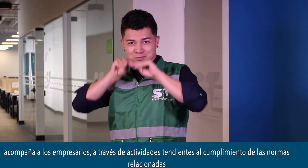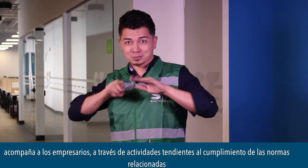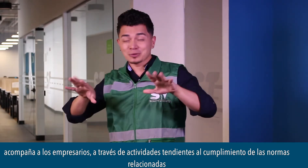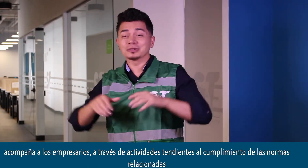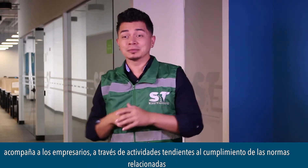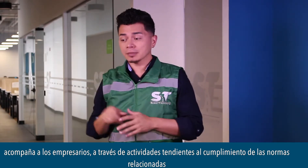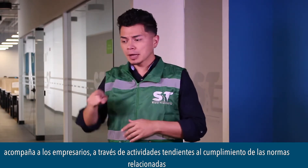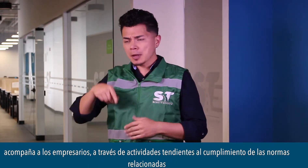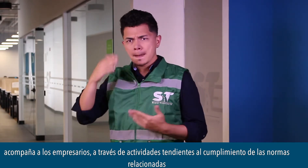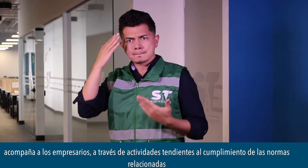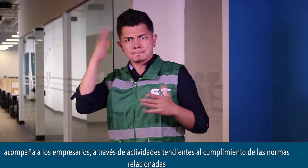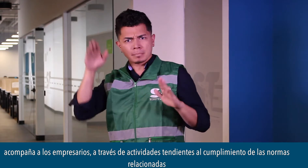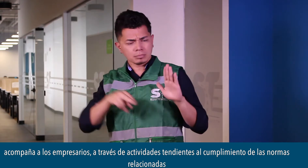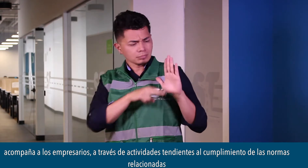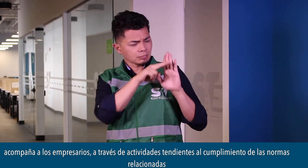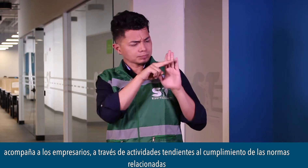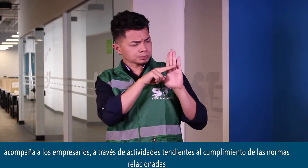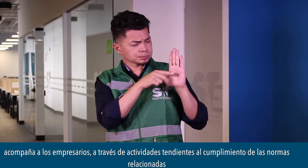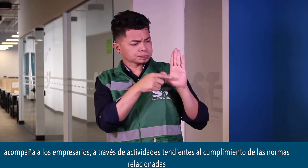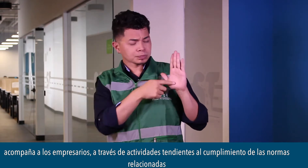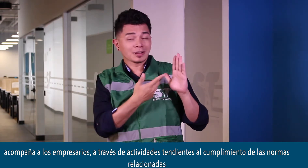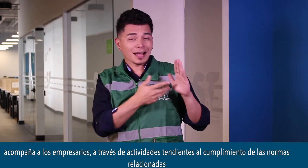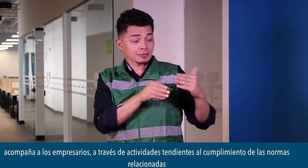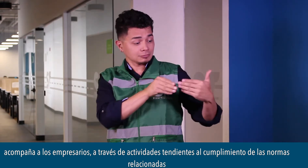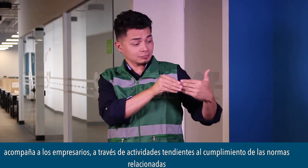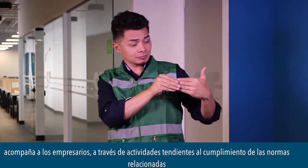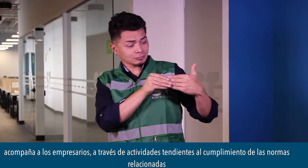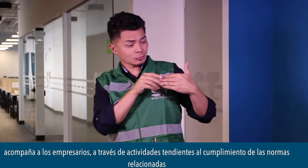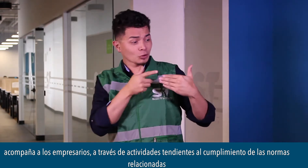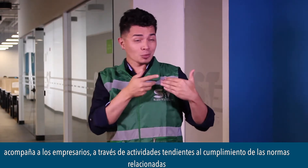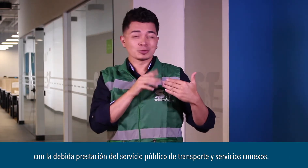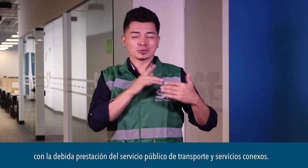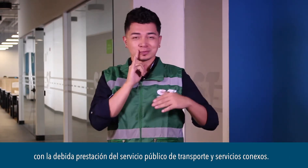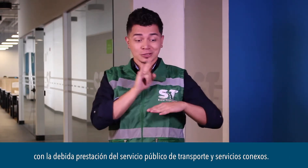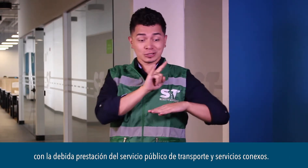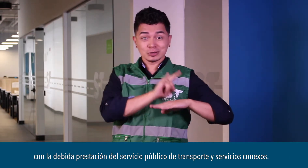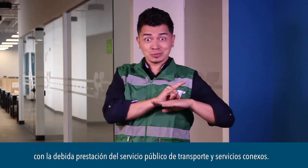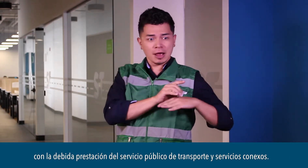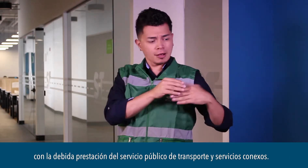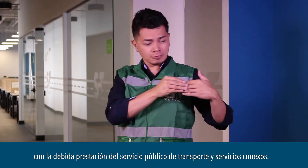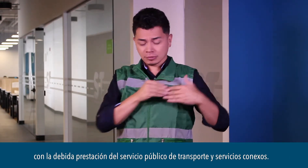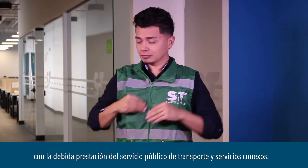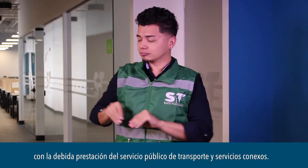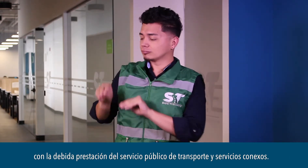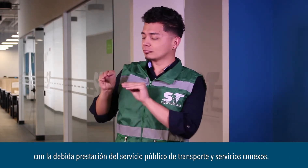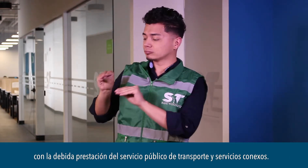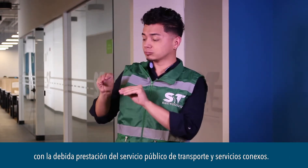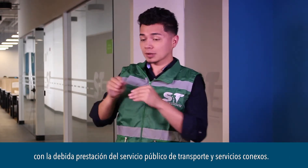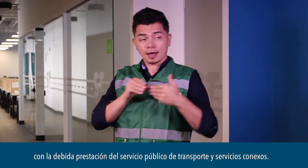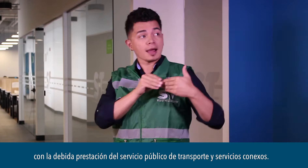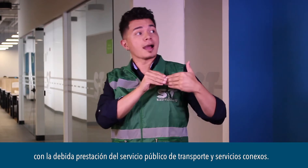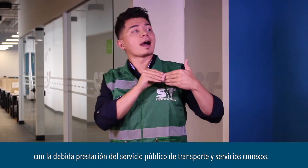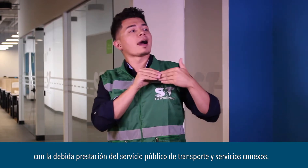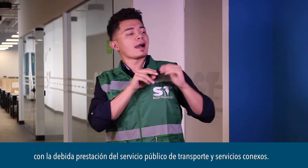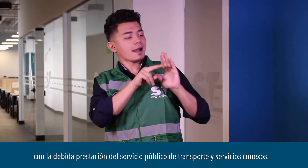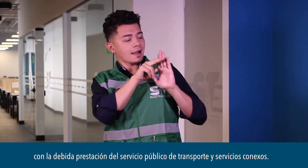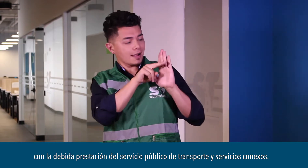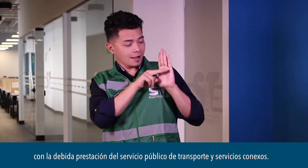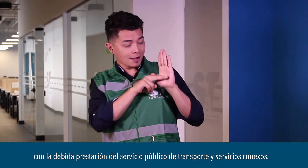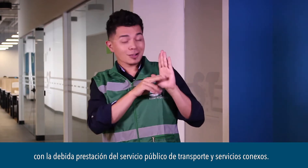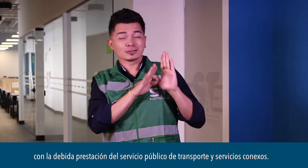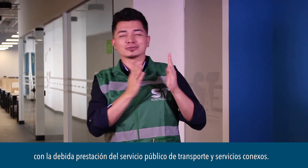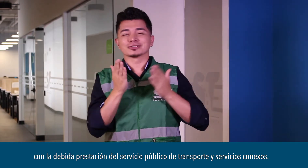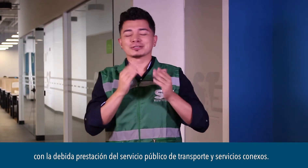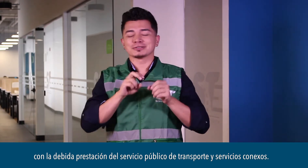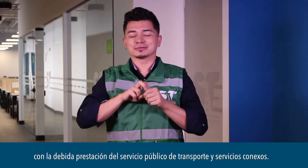actividades tendientes al cumplimiento de las normas relacionadas con la debida prestación del servicio público de transporte